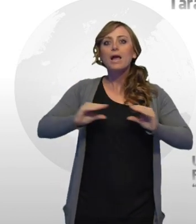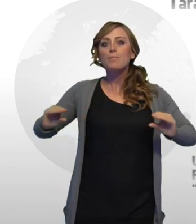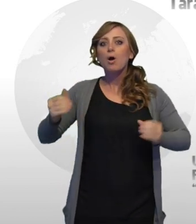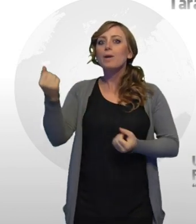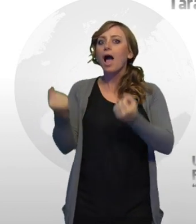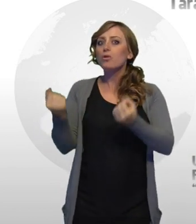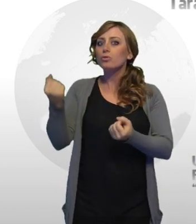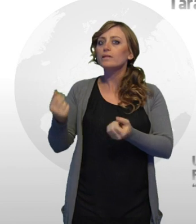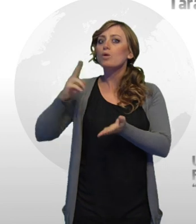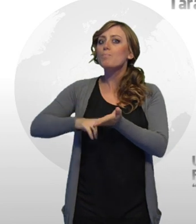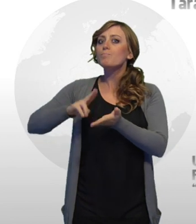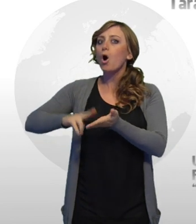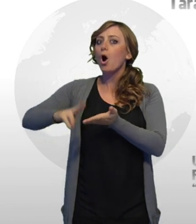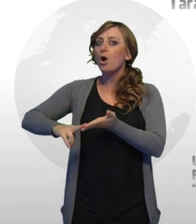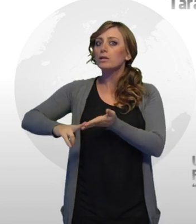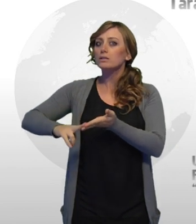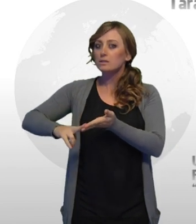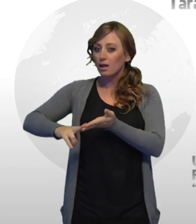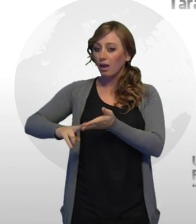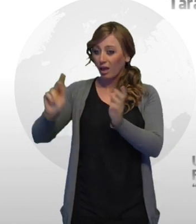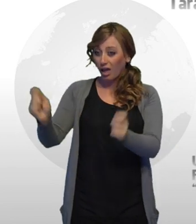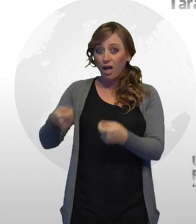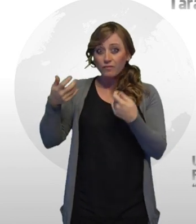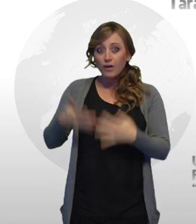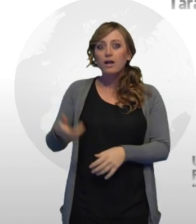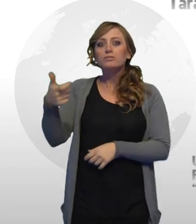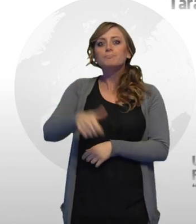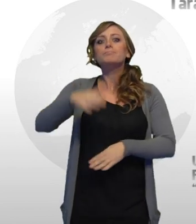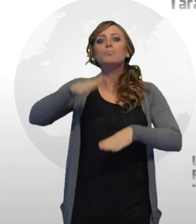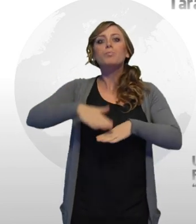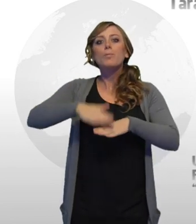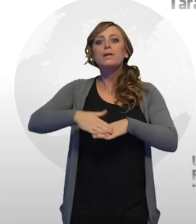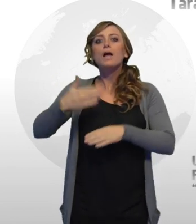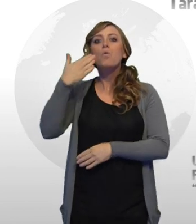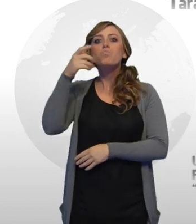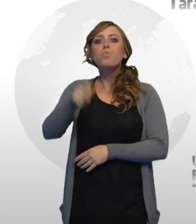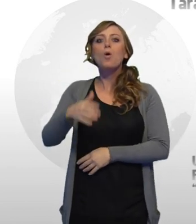53enne, per un valore complessivo di circa 150.000 euro.